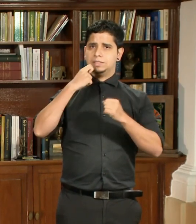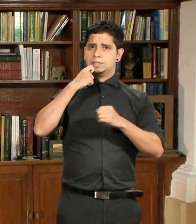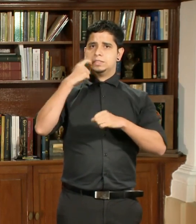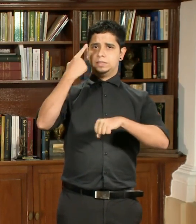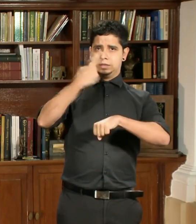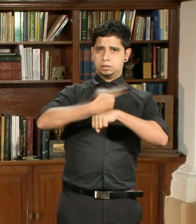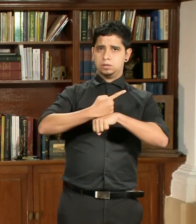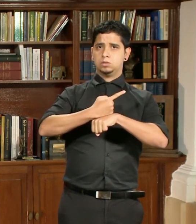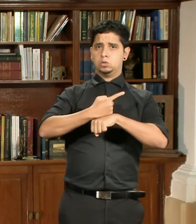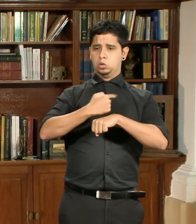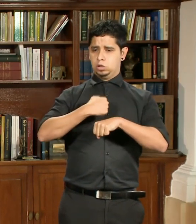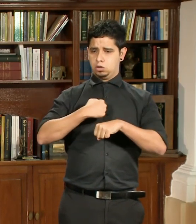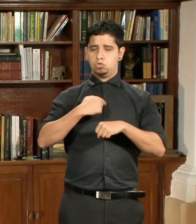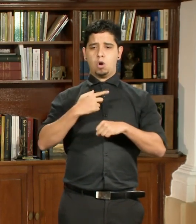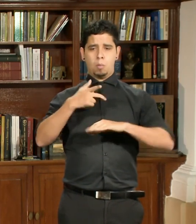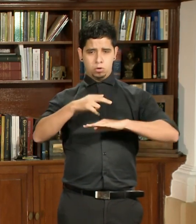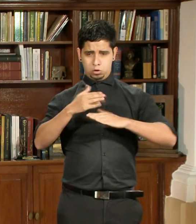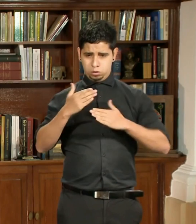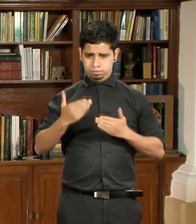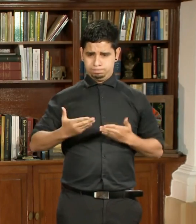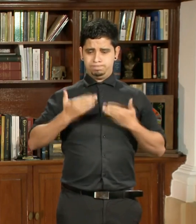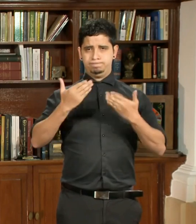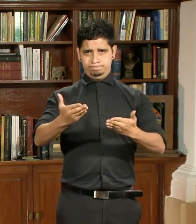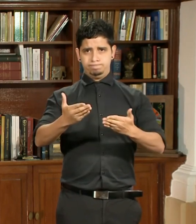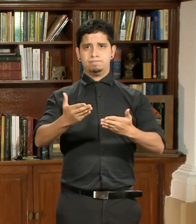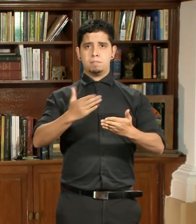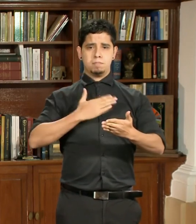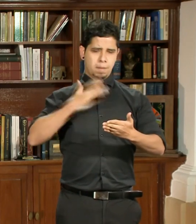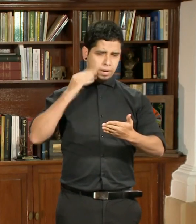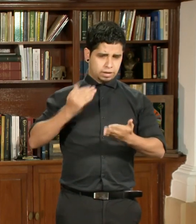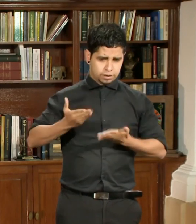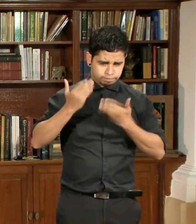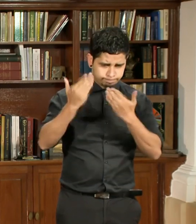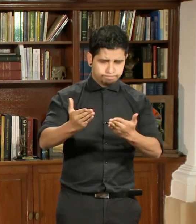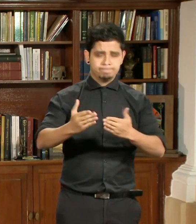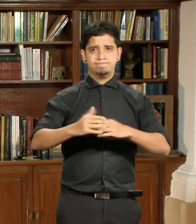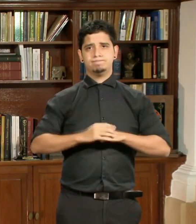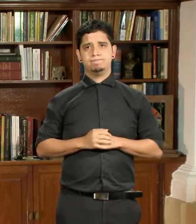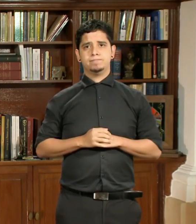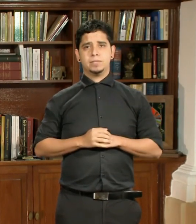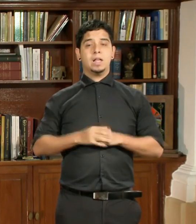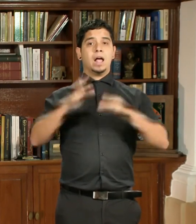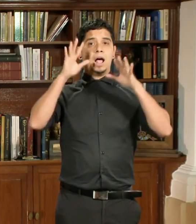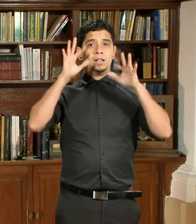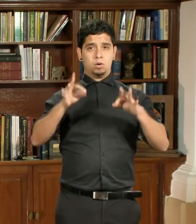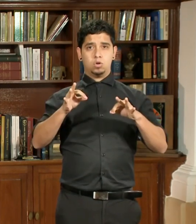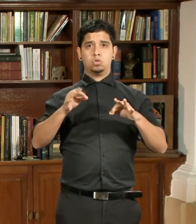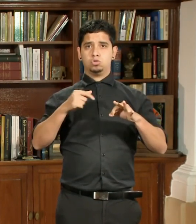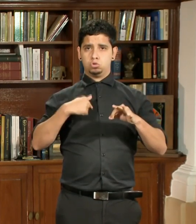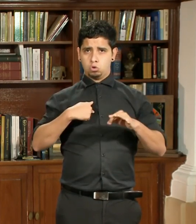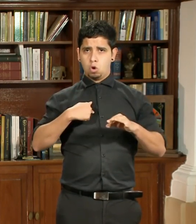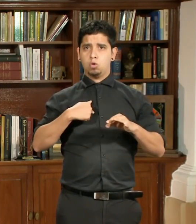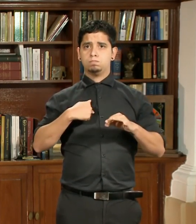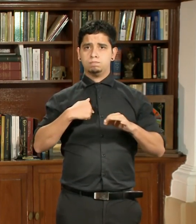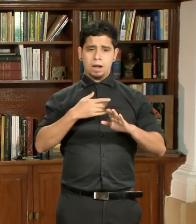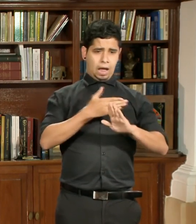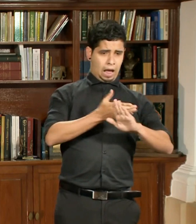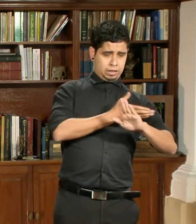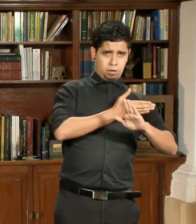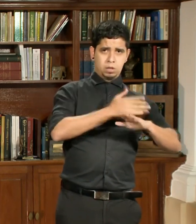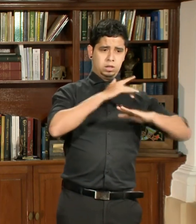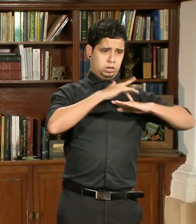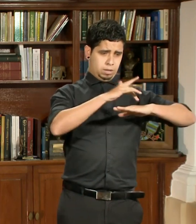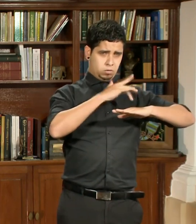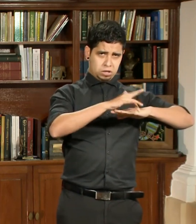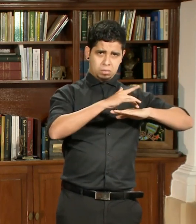en los que le brindé a Puerto Rico lo mejor de mí. Les aseguro que, al igual que he estado disponible para mi querida